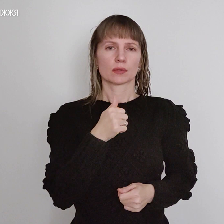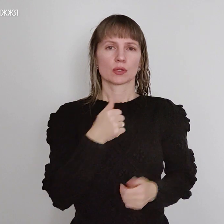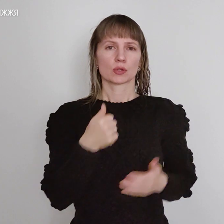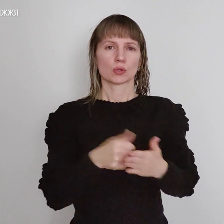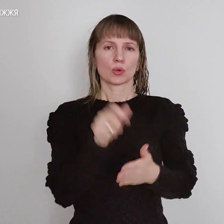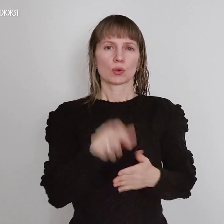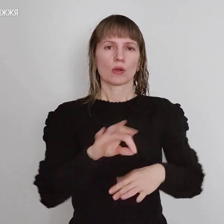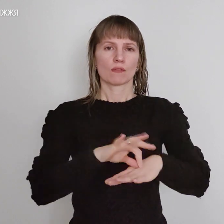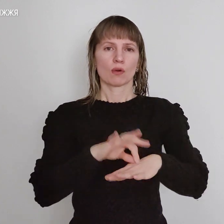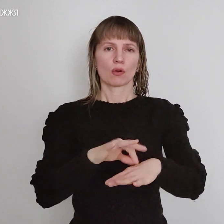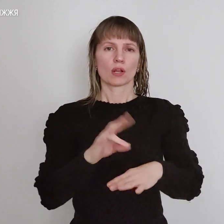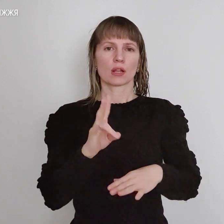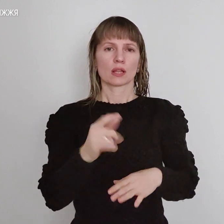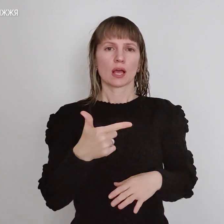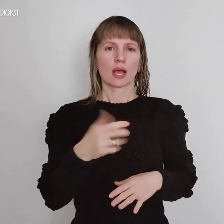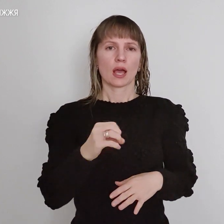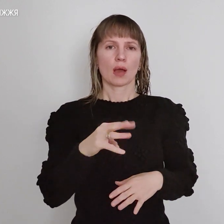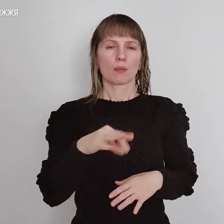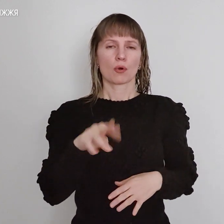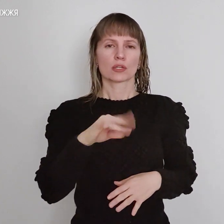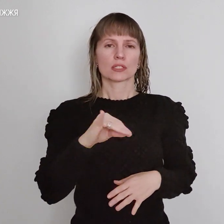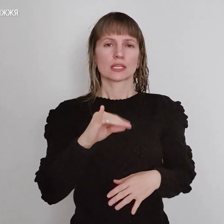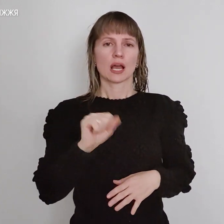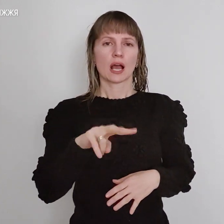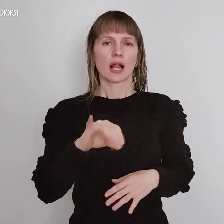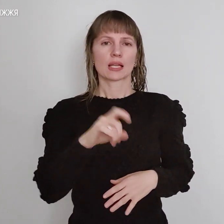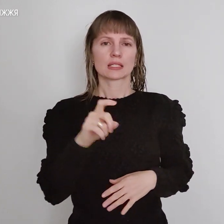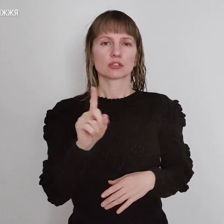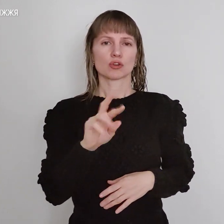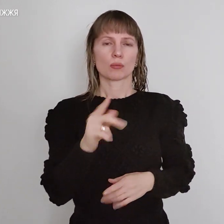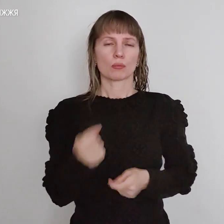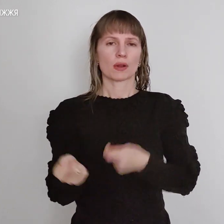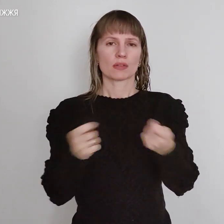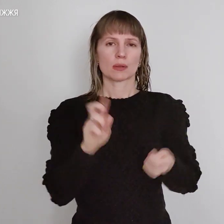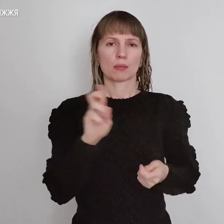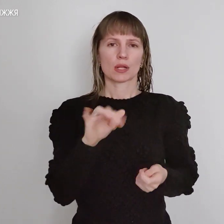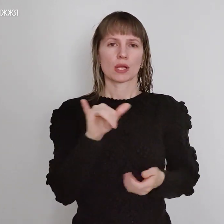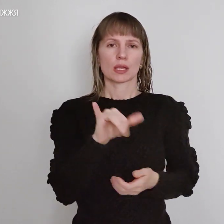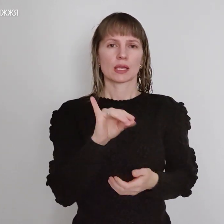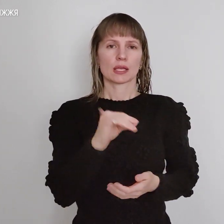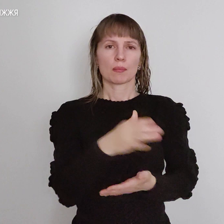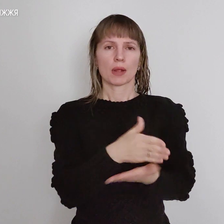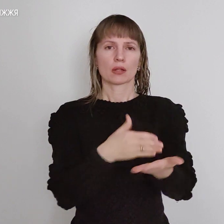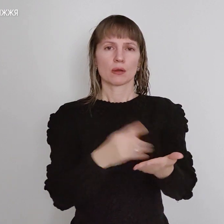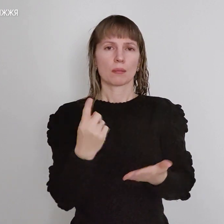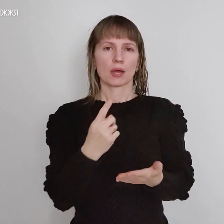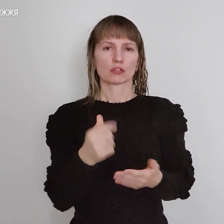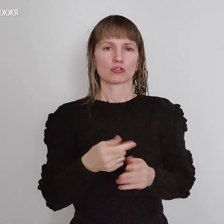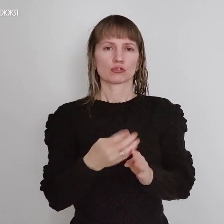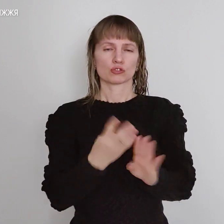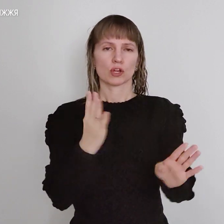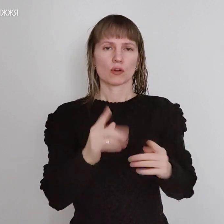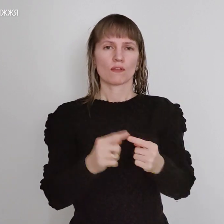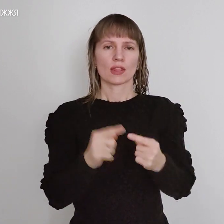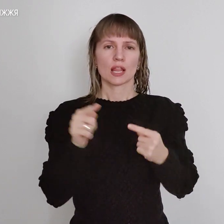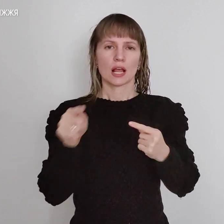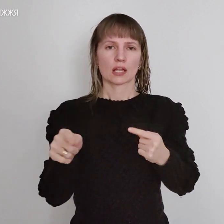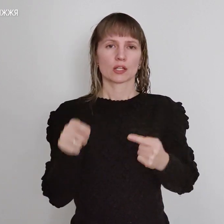хворих на гемодіаліз, щодо ставити, як Берлянське білядопринтальні точки де ці хворі